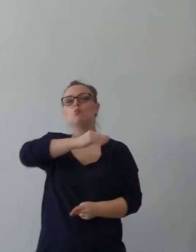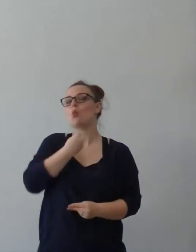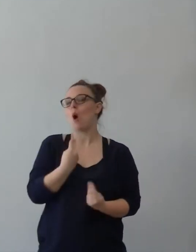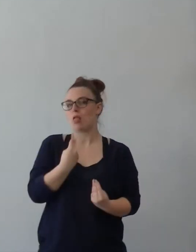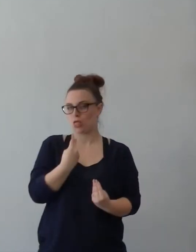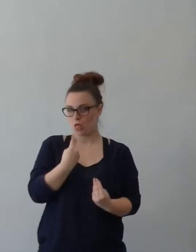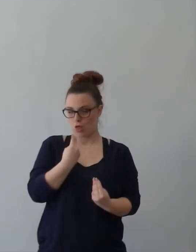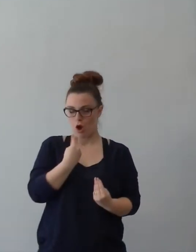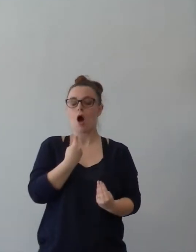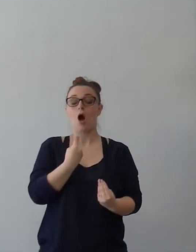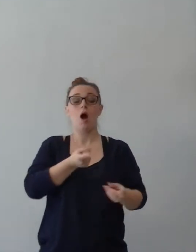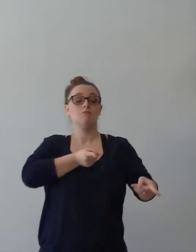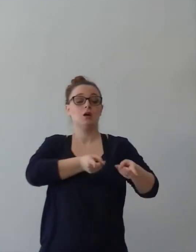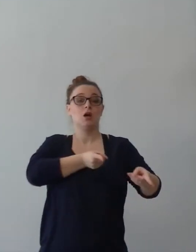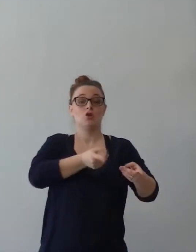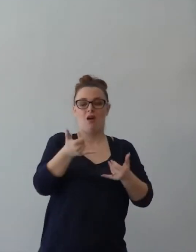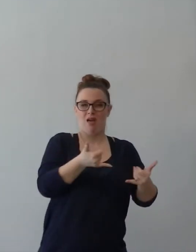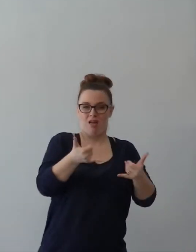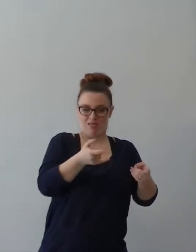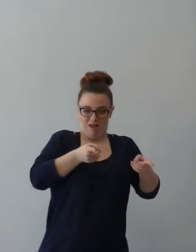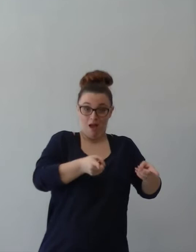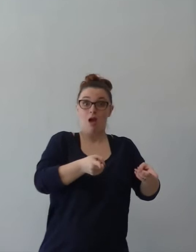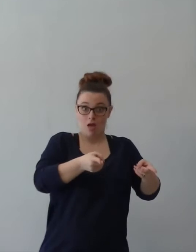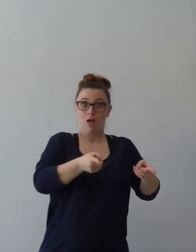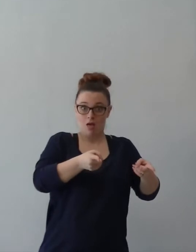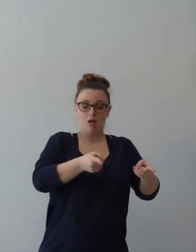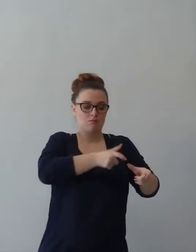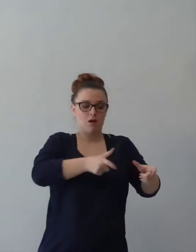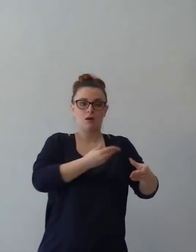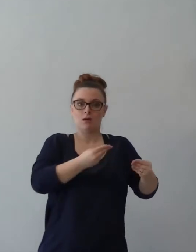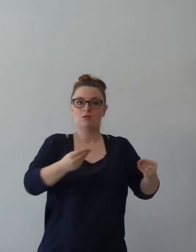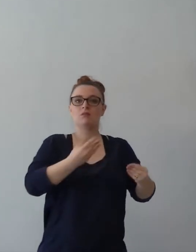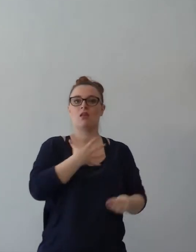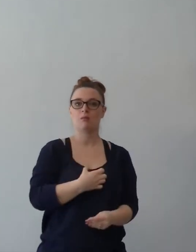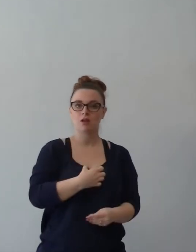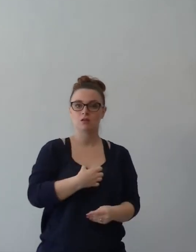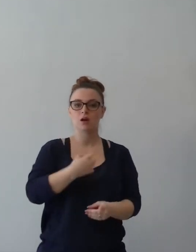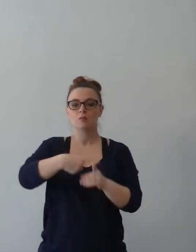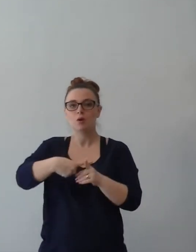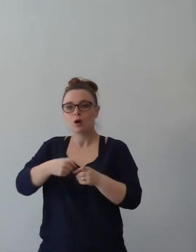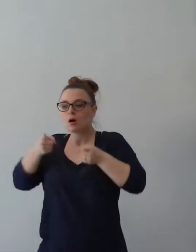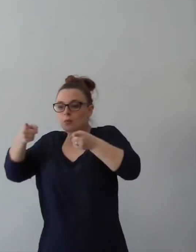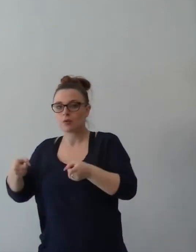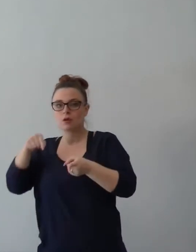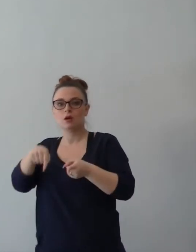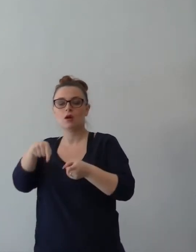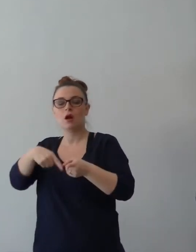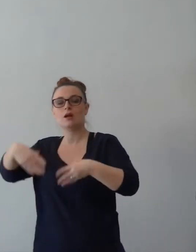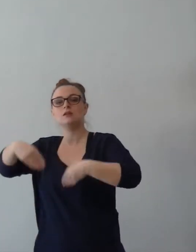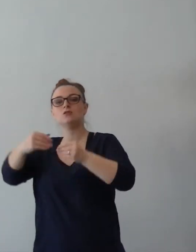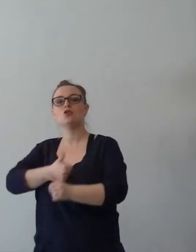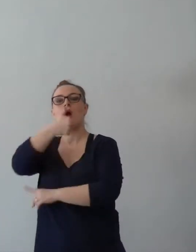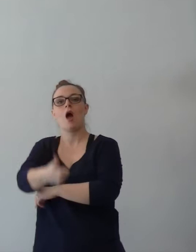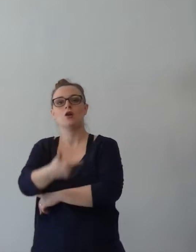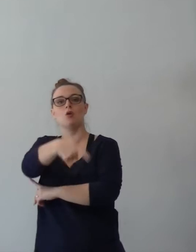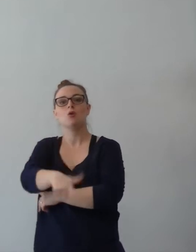tutto quello che c'è da fare, tutto quello che c'è da organizzare e la seconda è l'inizio dell'anno perché le persone si trovano a